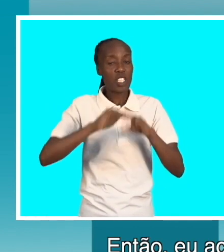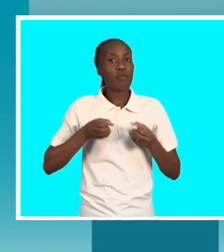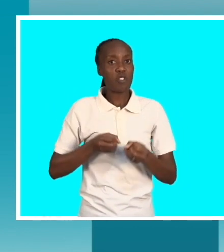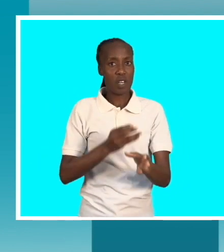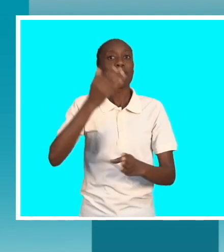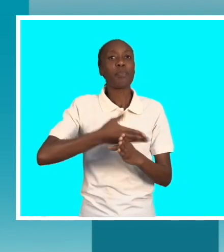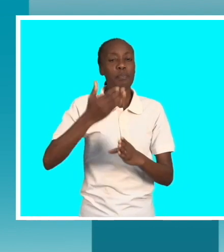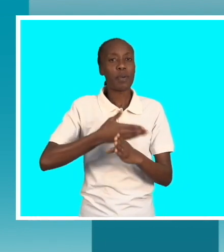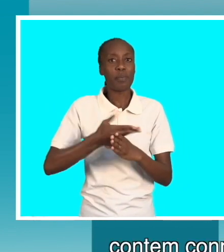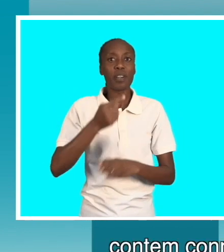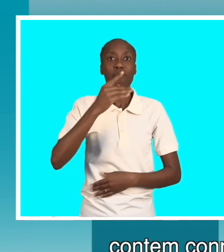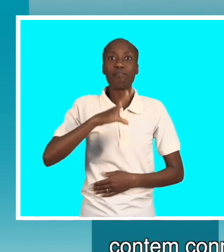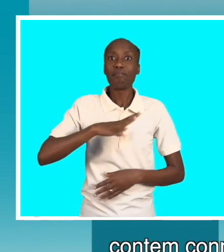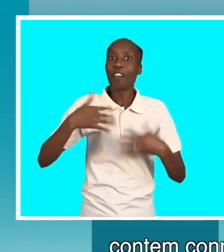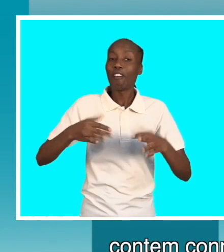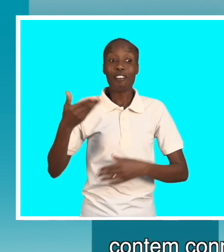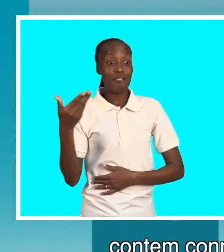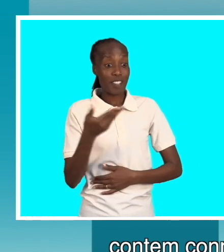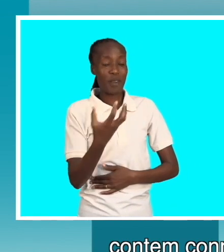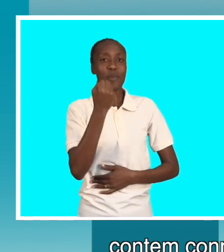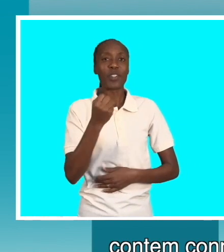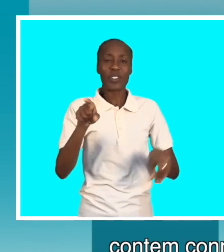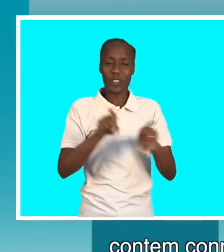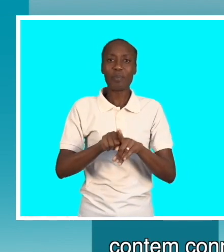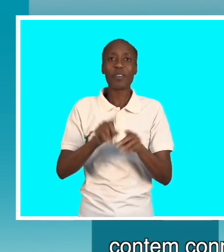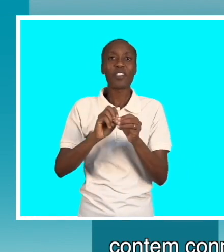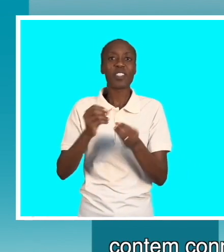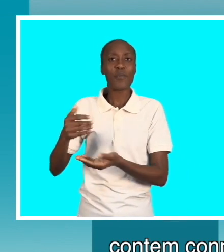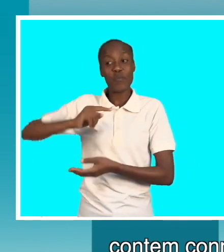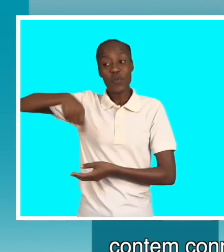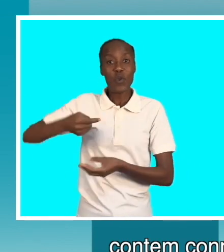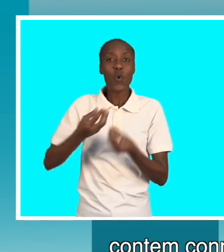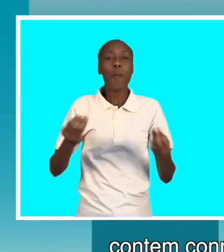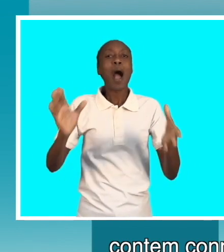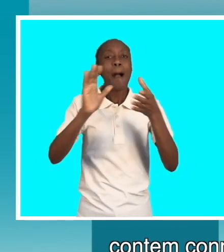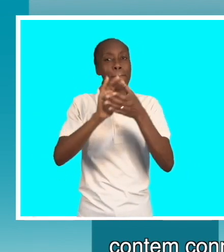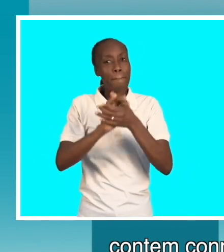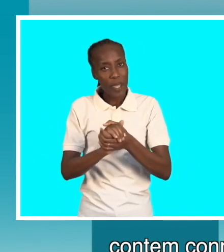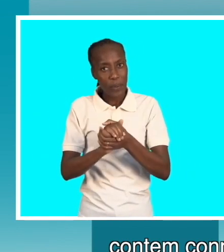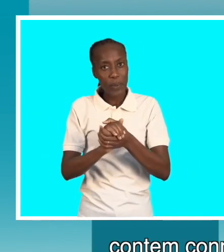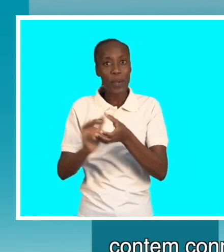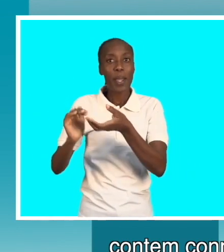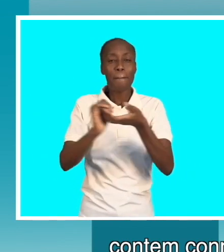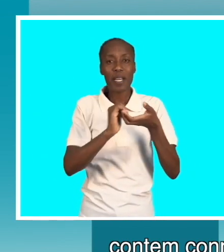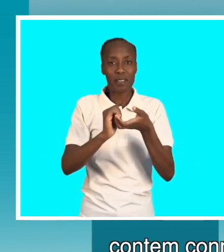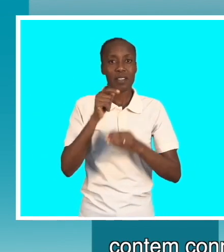em prática e você pode contar conosco como amigos e parceiras nessa questão